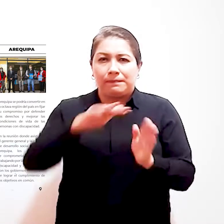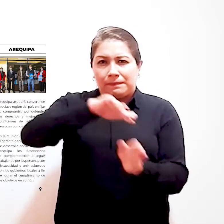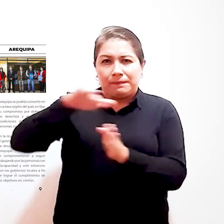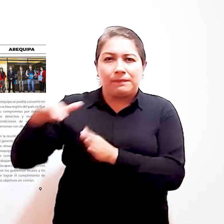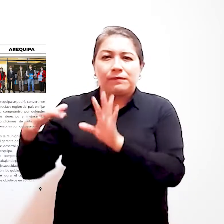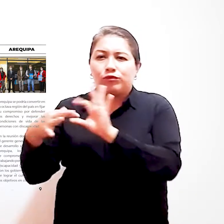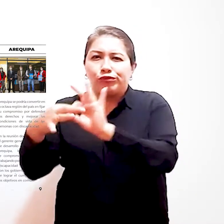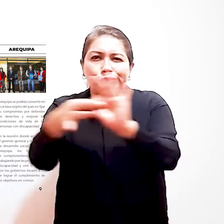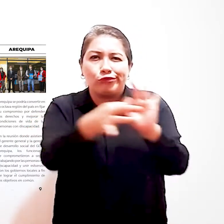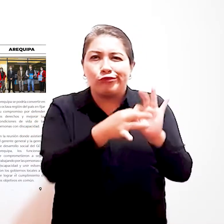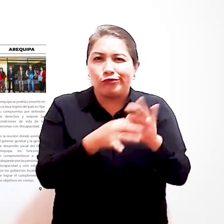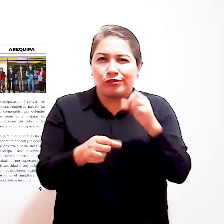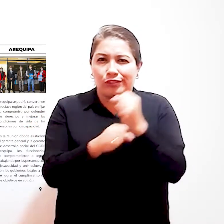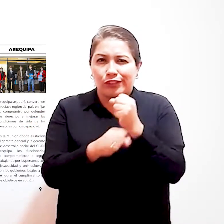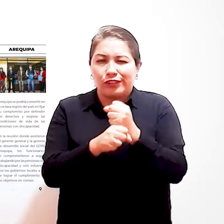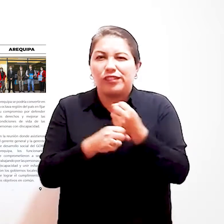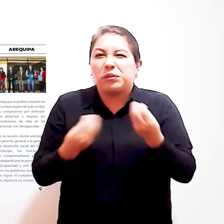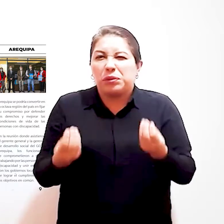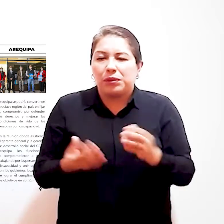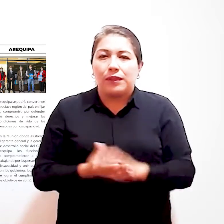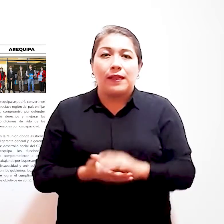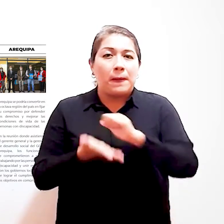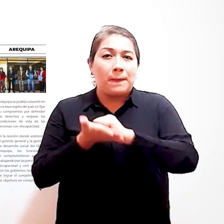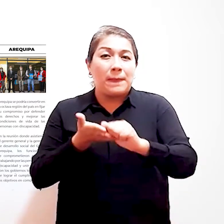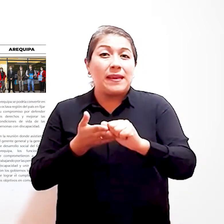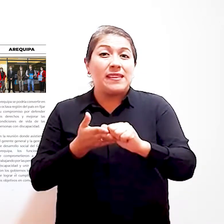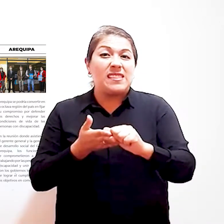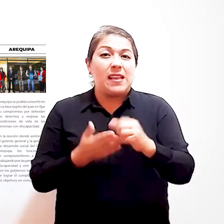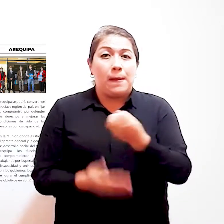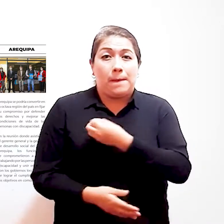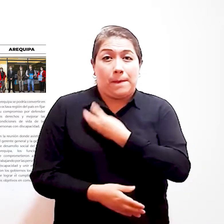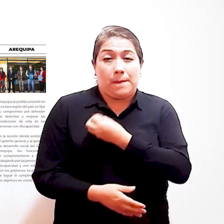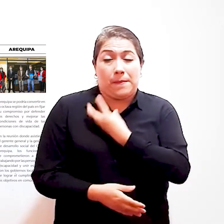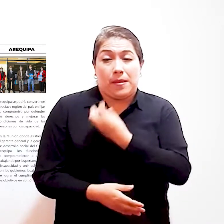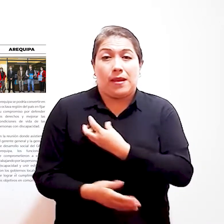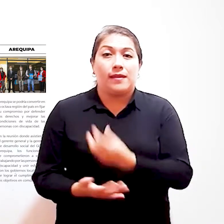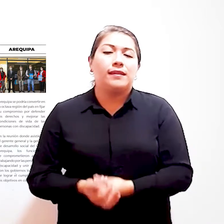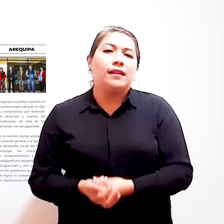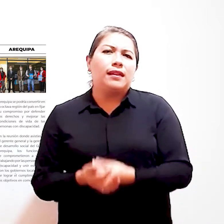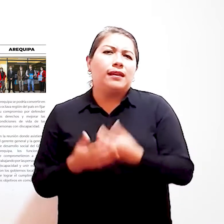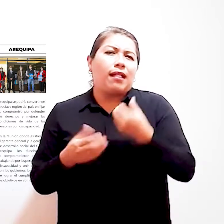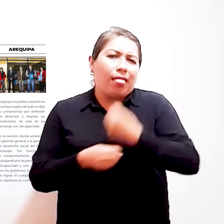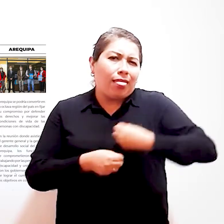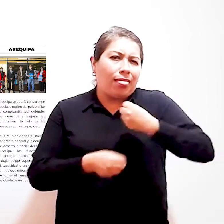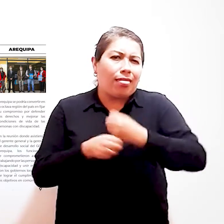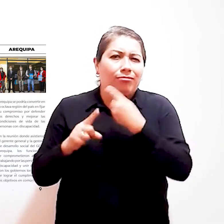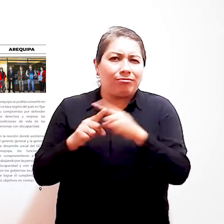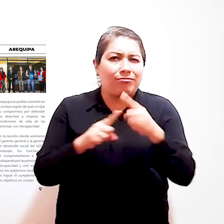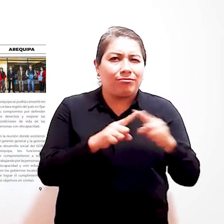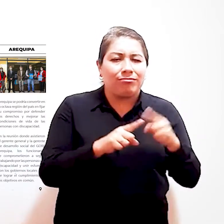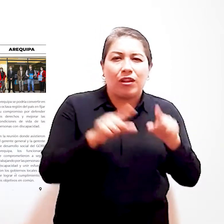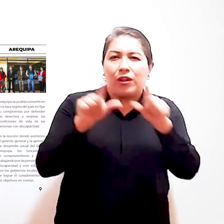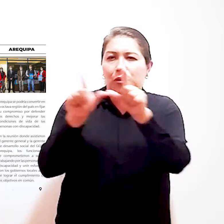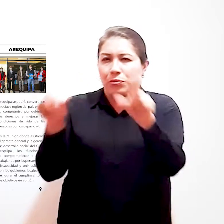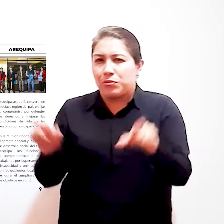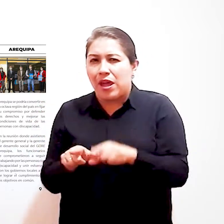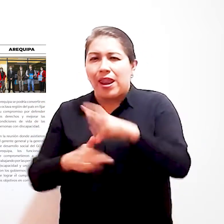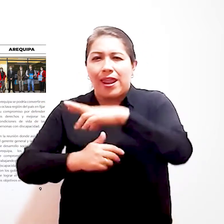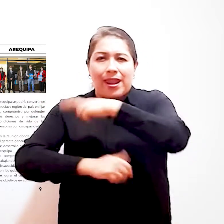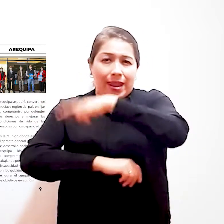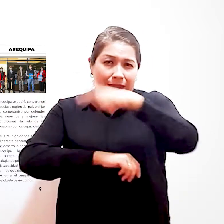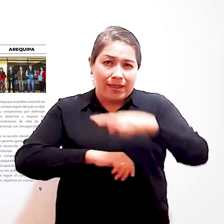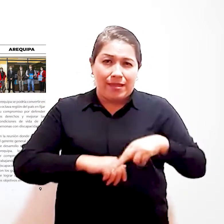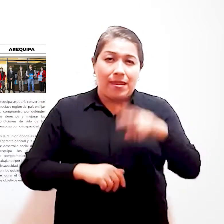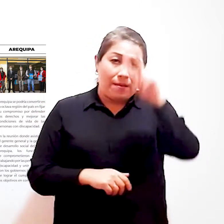Estrechando lazos institucionales para un trabajo articulado Durante el mes de mayo, se llevaron a cabo diversas actividades en las